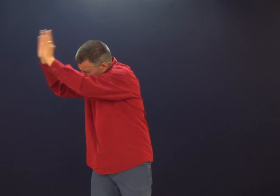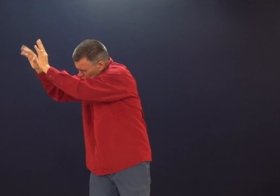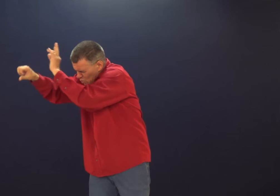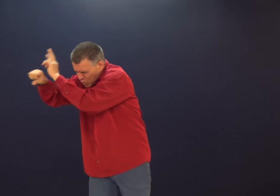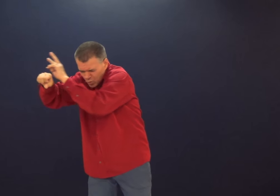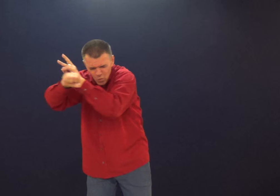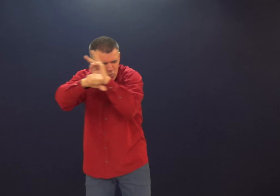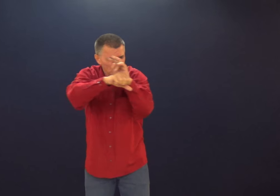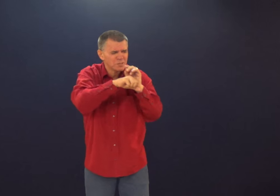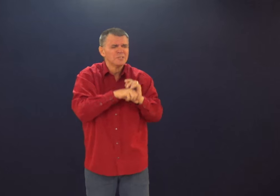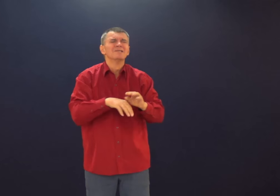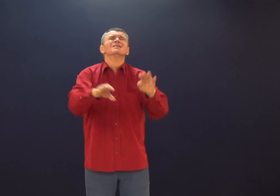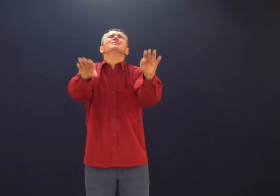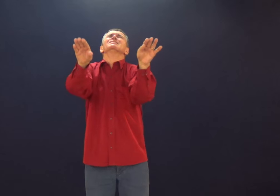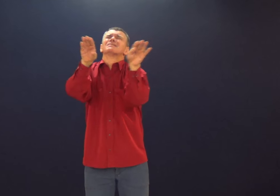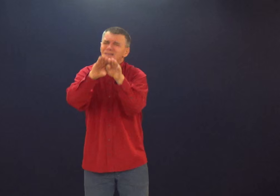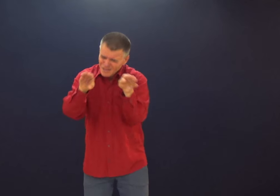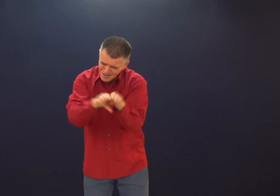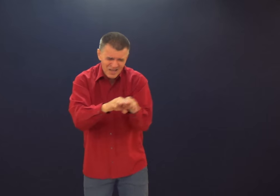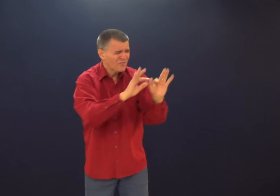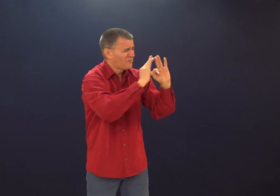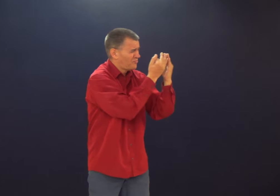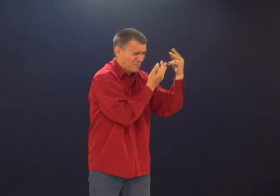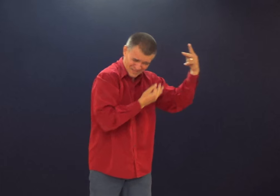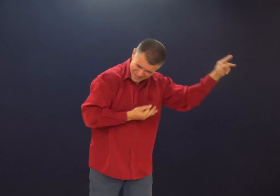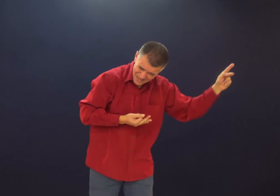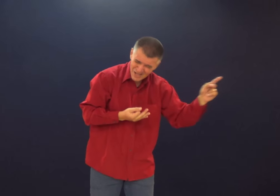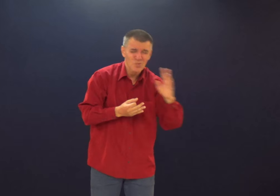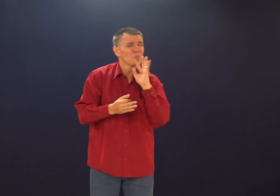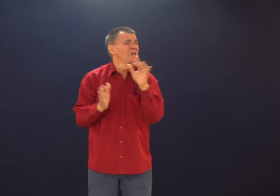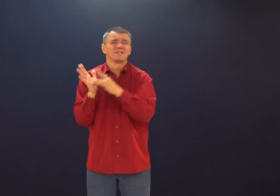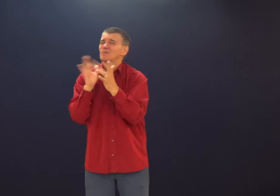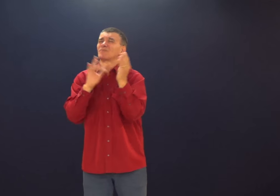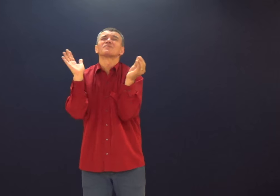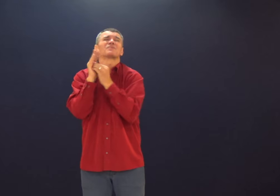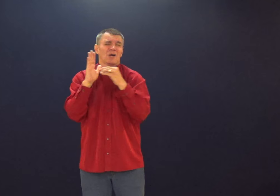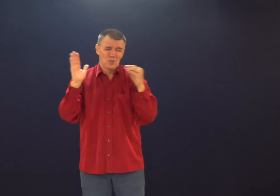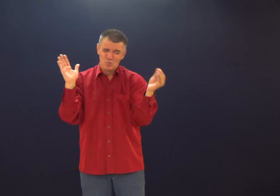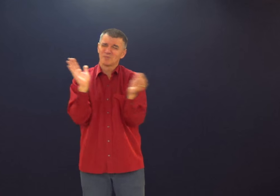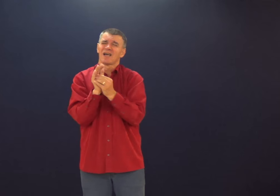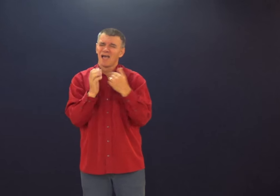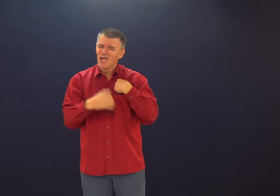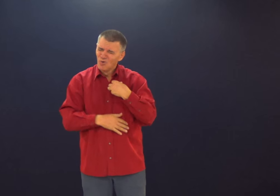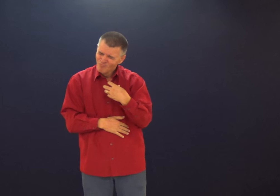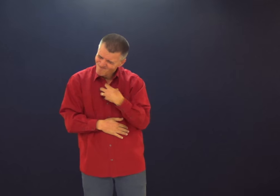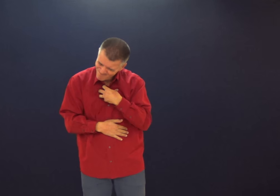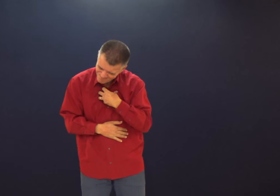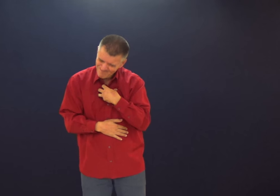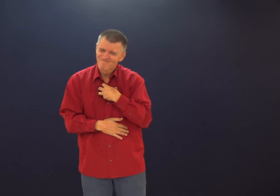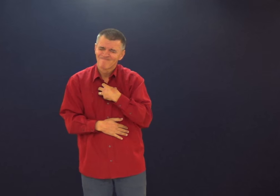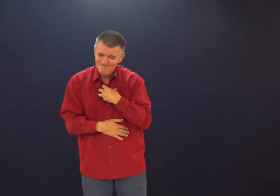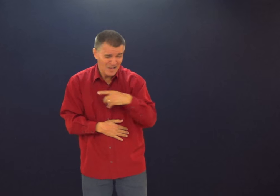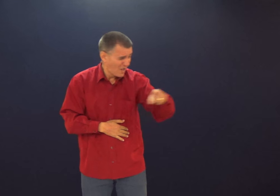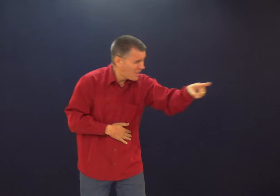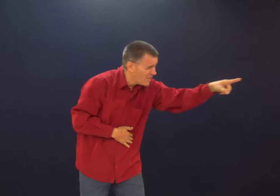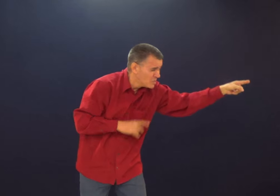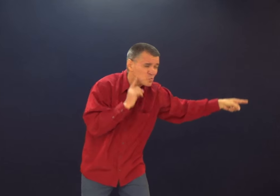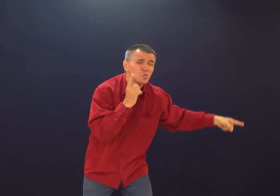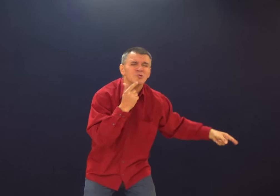levantando suas mãos aqui, para que possam abençoar as que estão aqui na frente. Nossa Senhora abençoe, porque, na verdade,